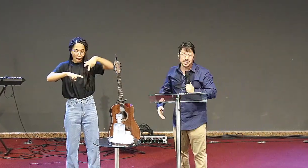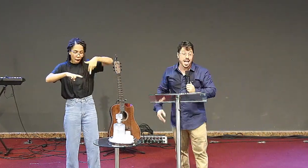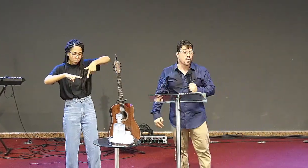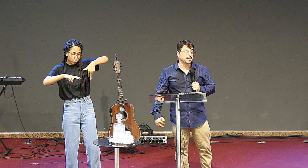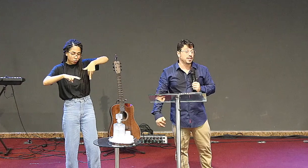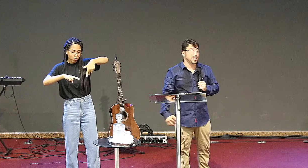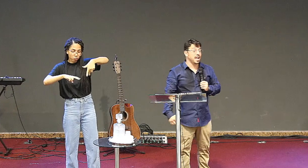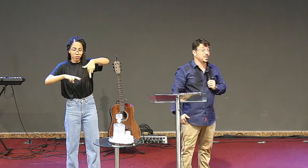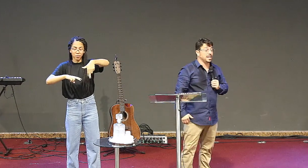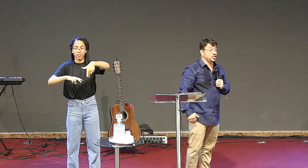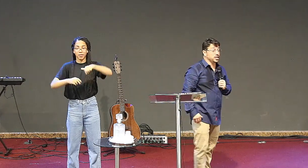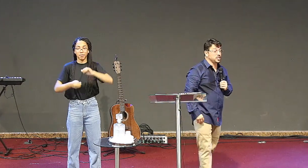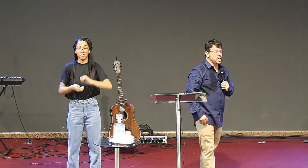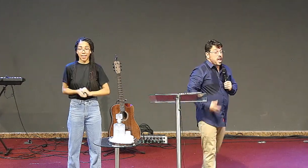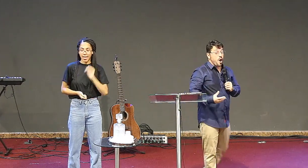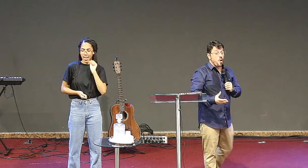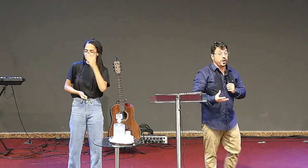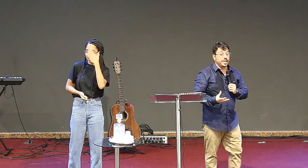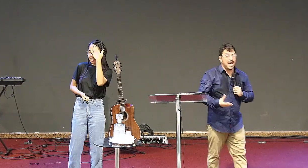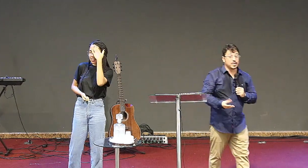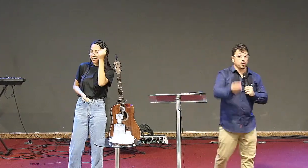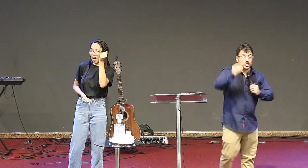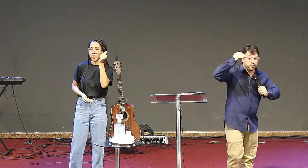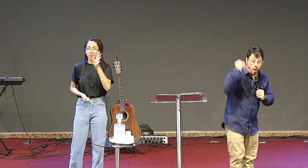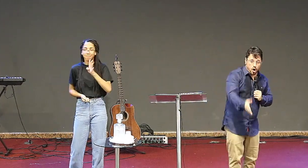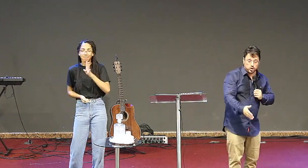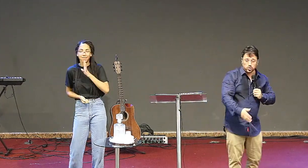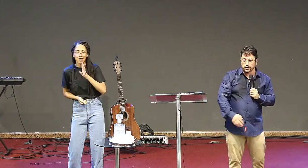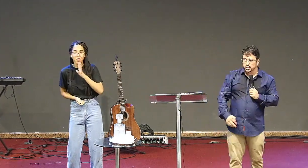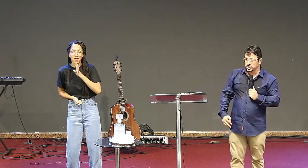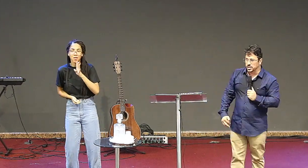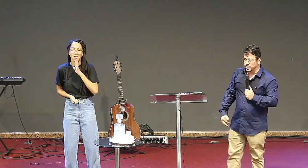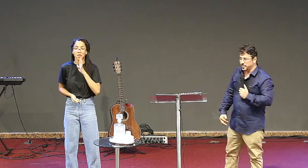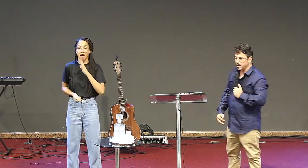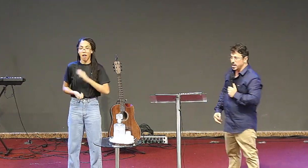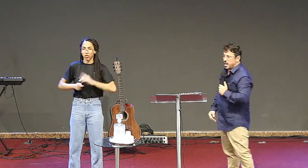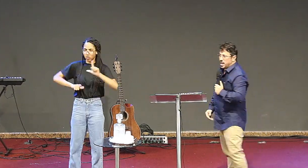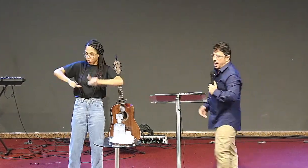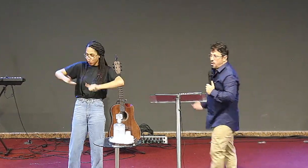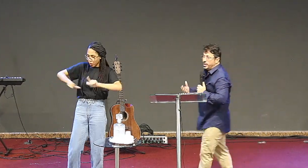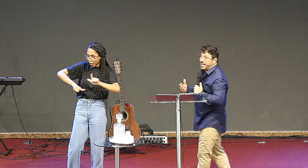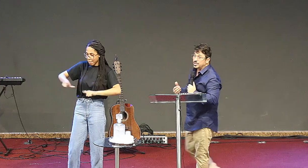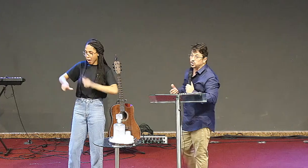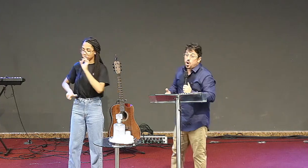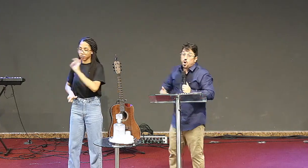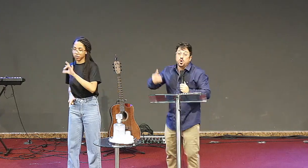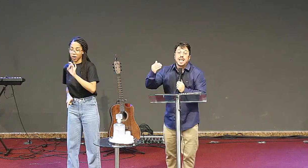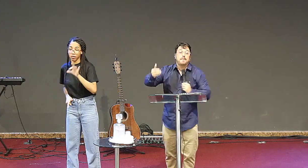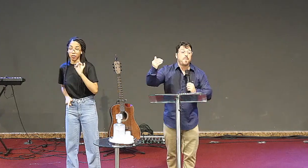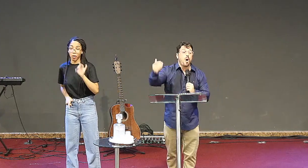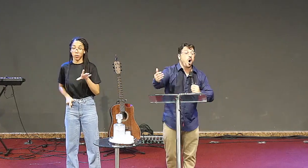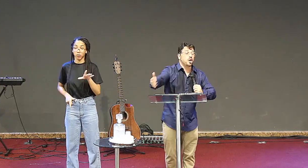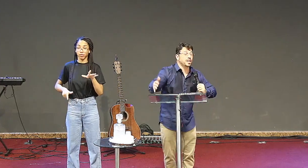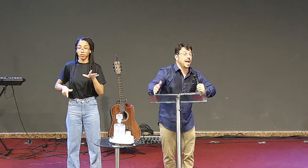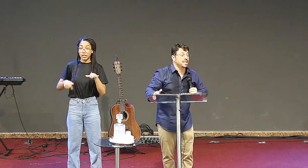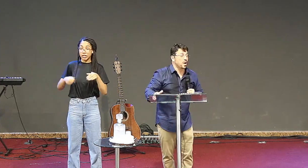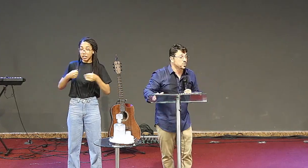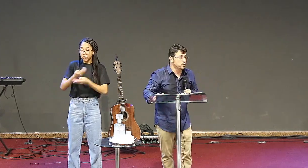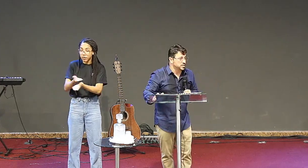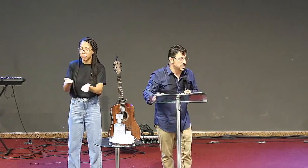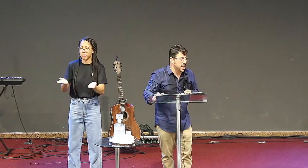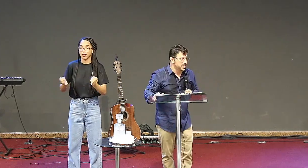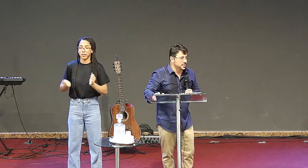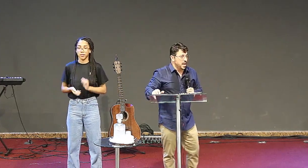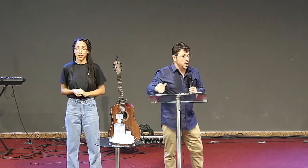o que está acontecendo, e ele diz, eu conheço o esforço de você, eu conheço o labor de cada